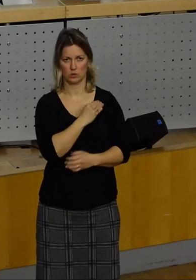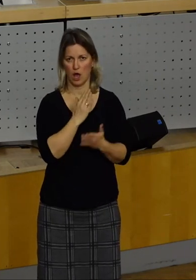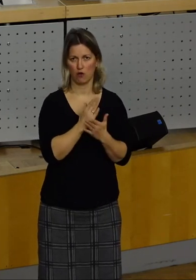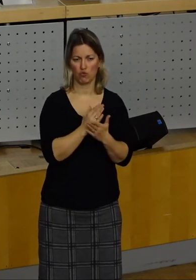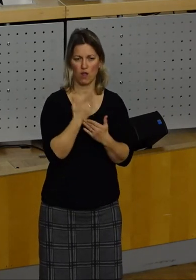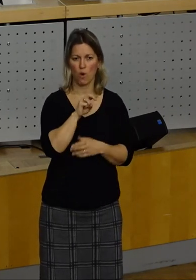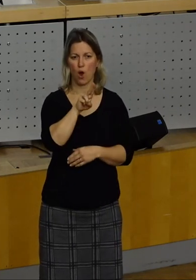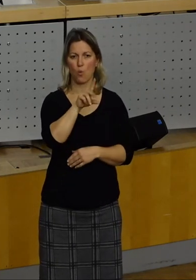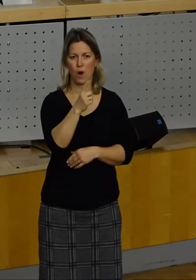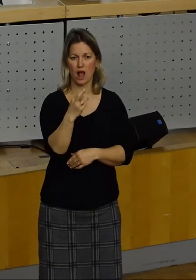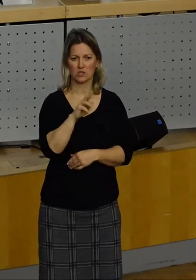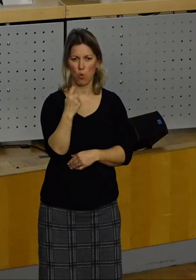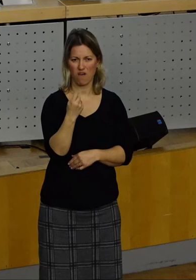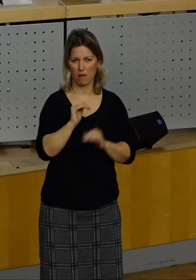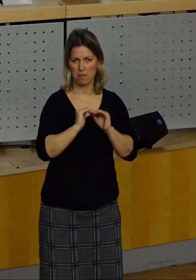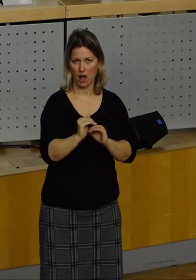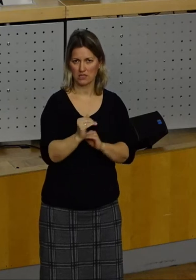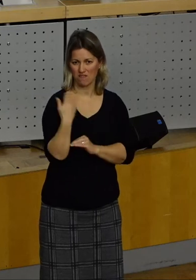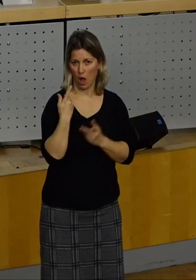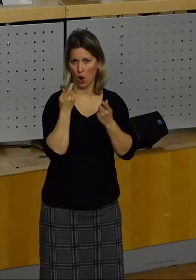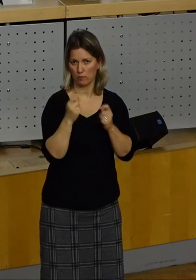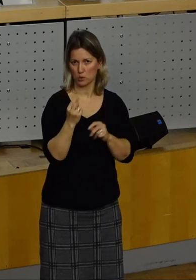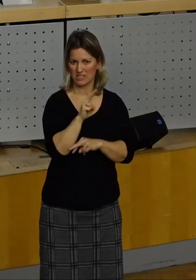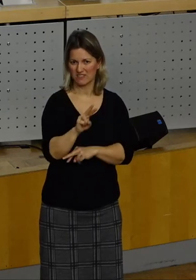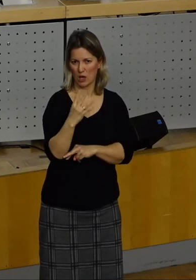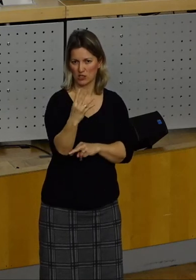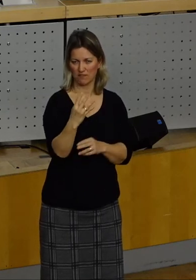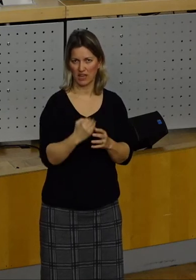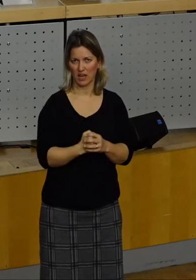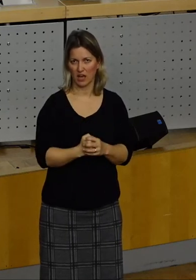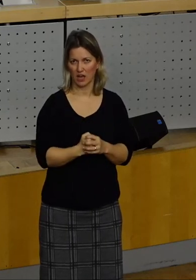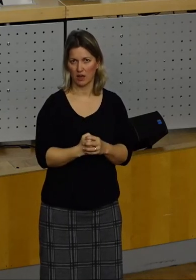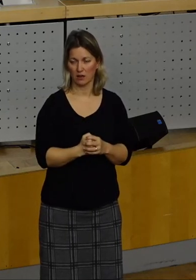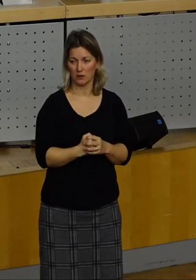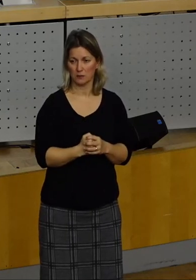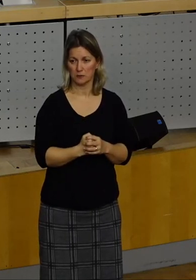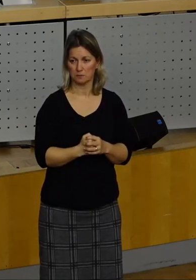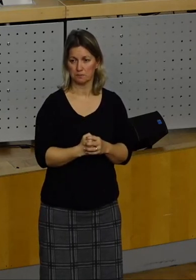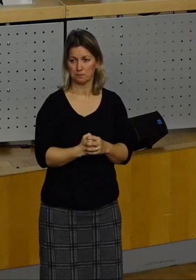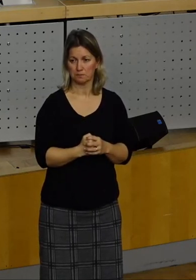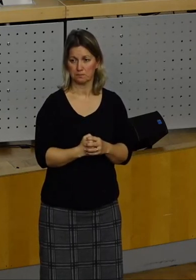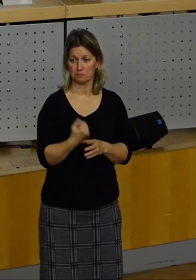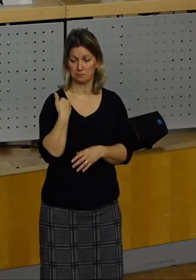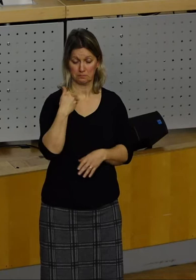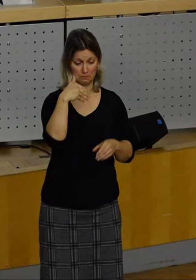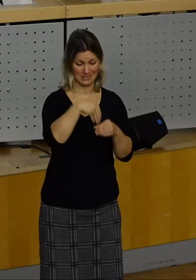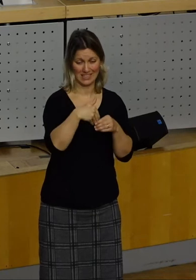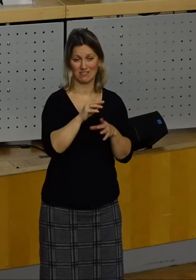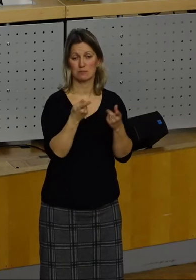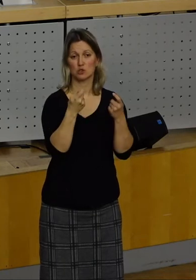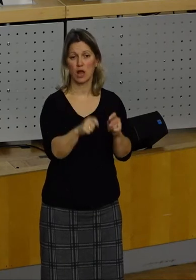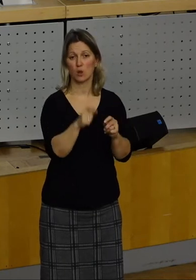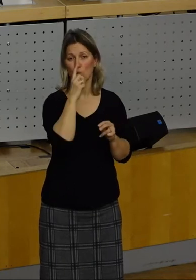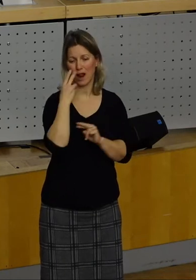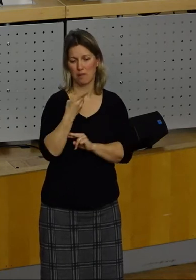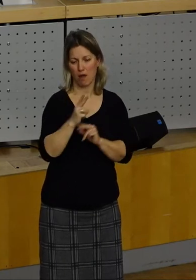Ullersdorfer Platz, Beschluss von 2004. Dort haben wir beschlossen, eine Bahn nach Weißig zu